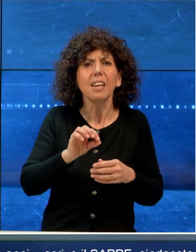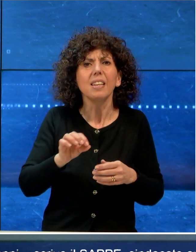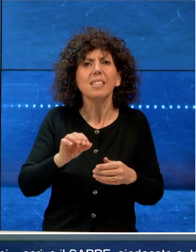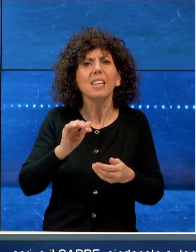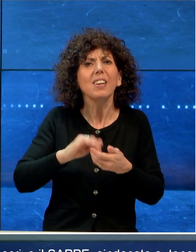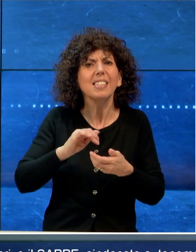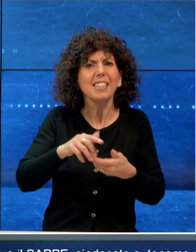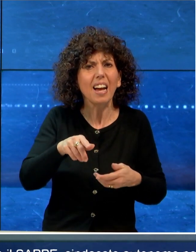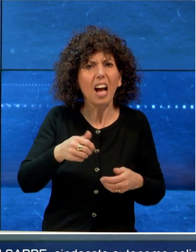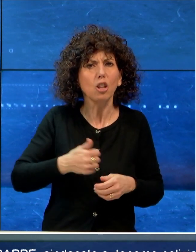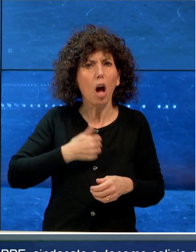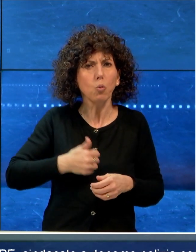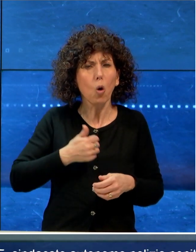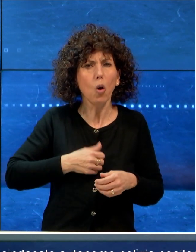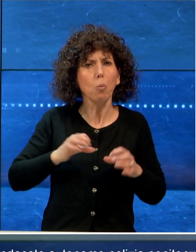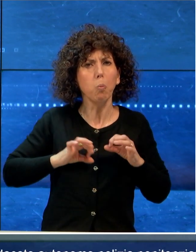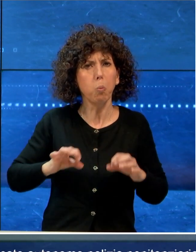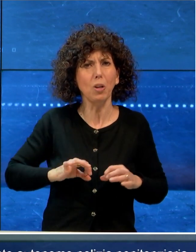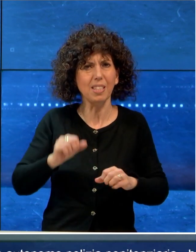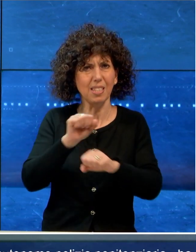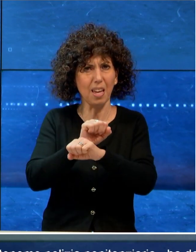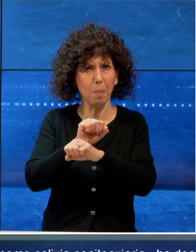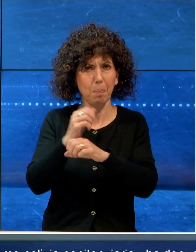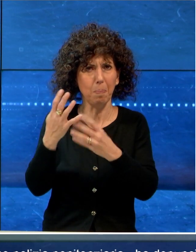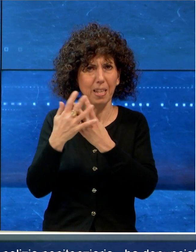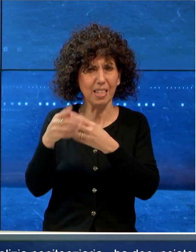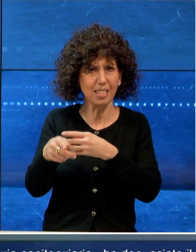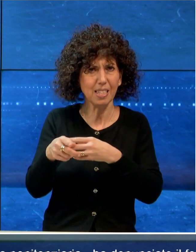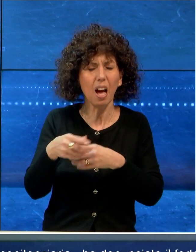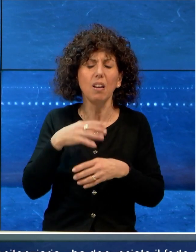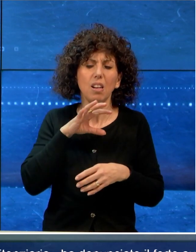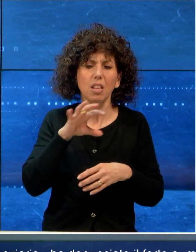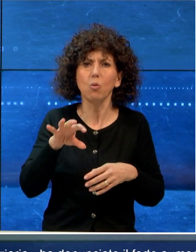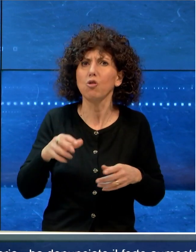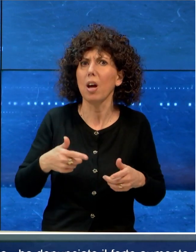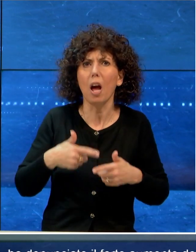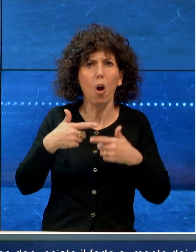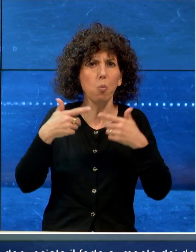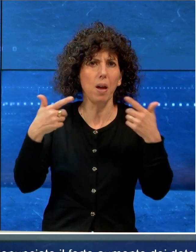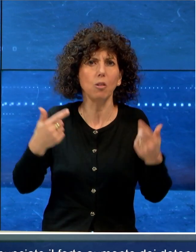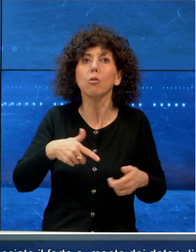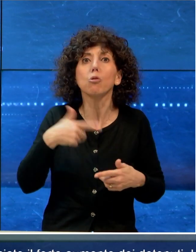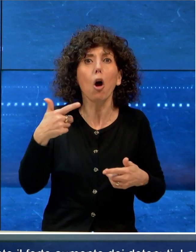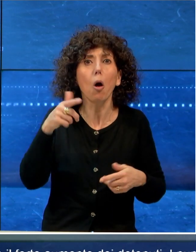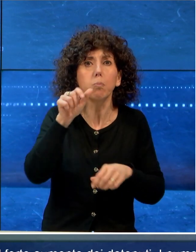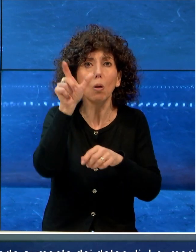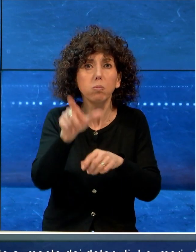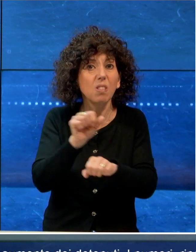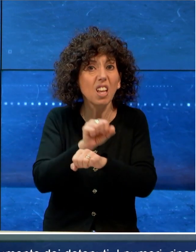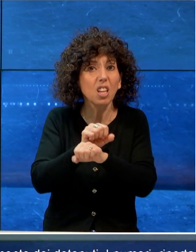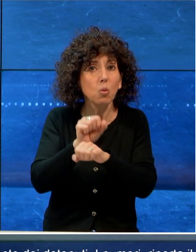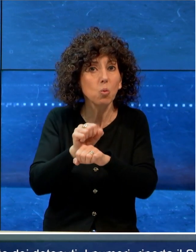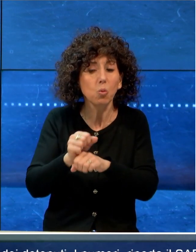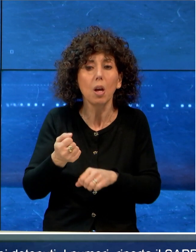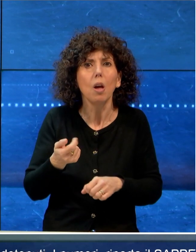autonomo Polizia Penitenziaria, ha denunciato il forte aumento dei detenuti. I numeri,